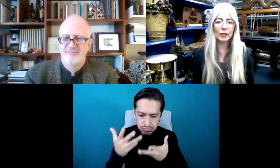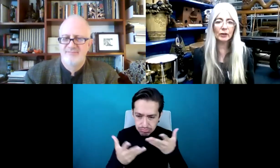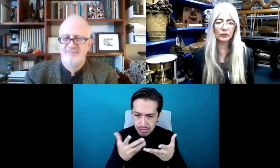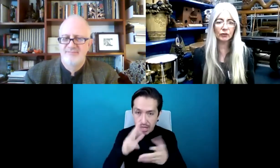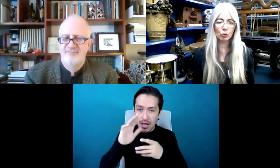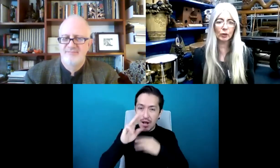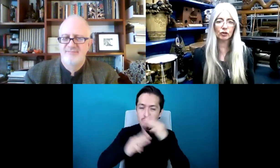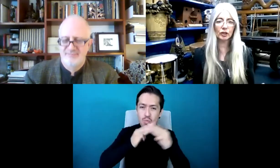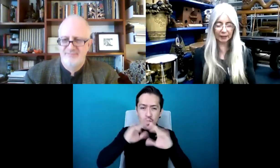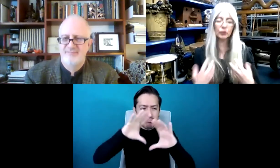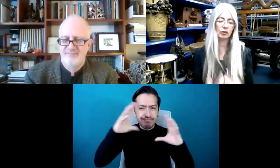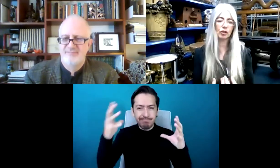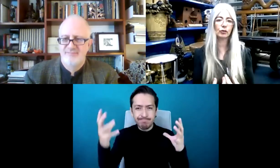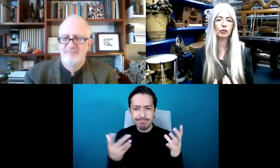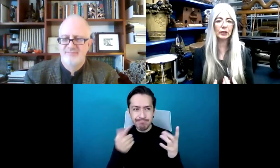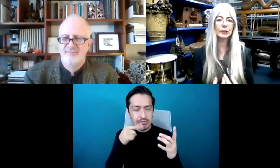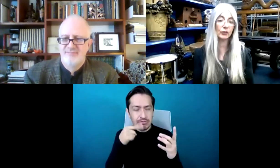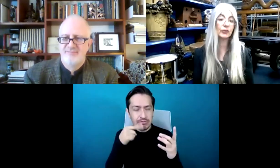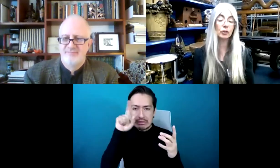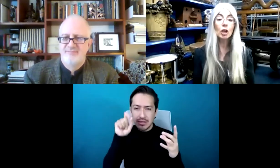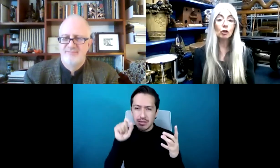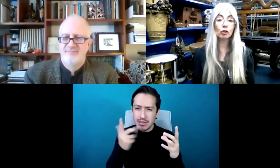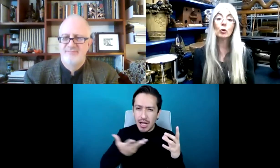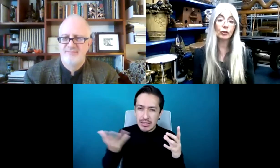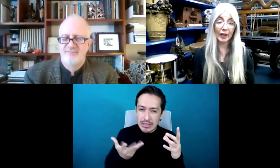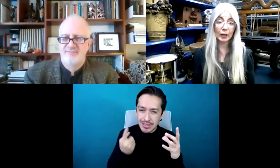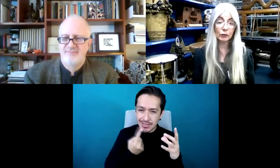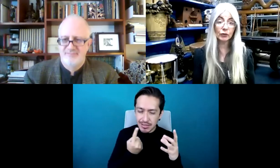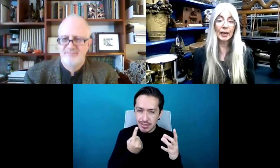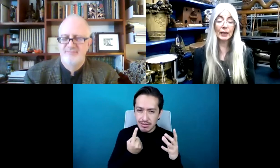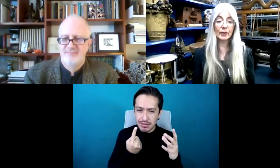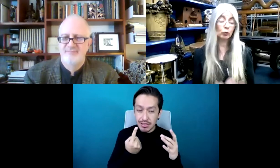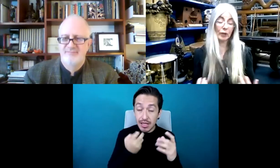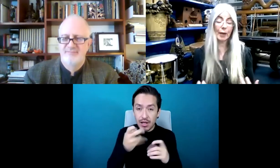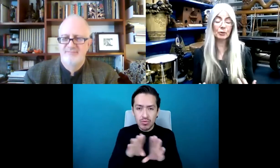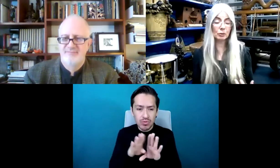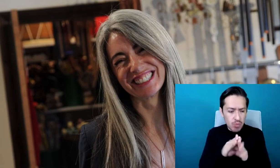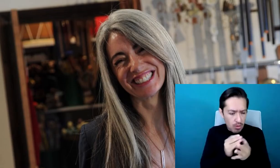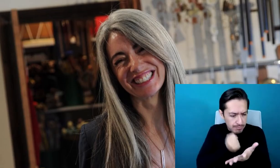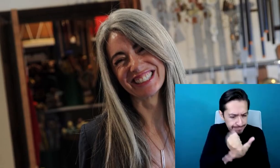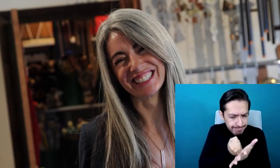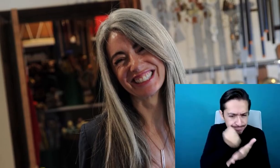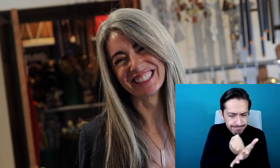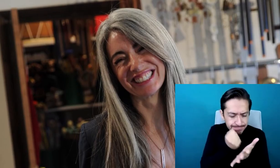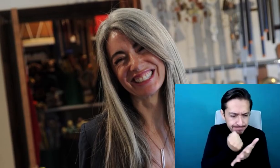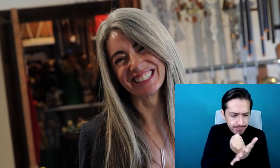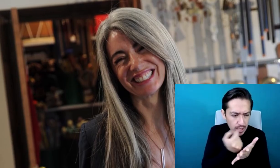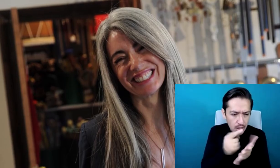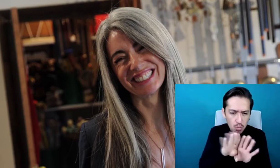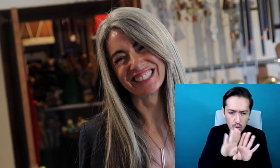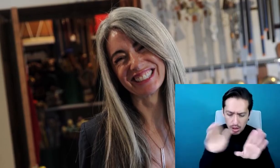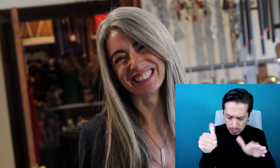mundo, había que preguntarse qué hacer ante esta situación. Y eso te obliga a preguntarte y escucharte a ti